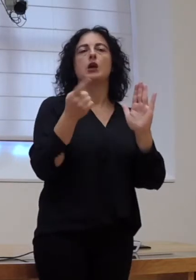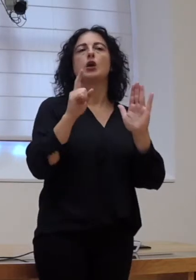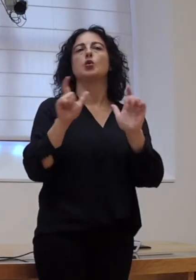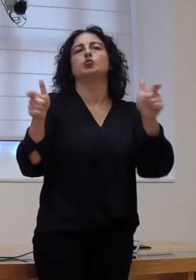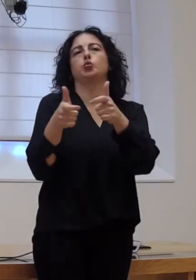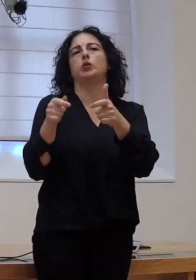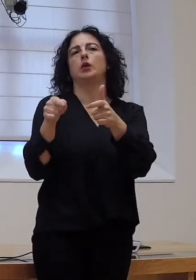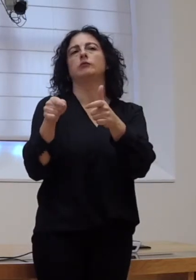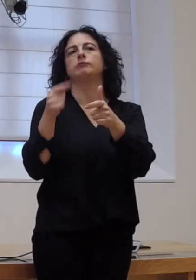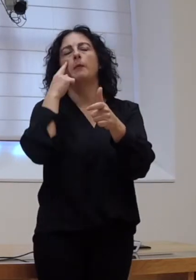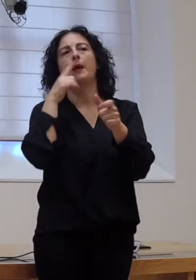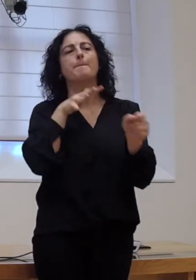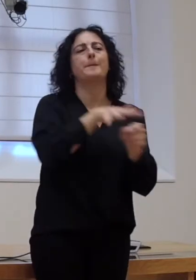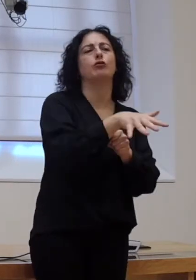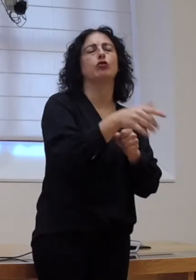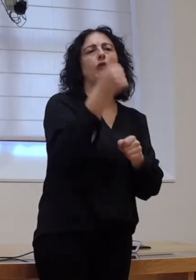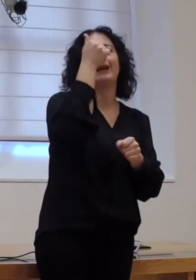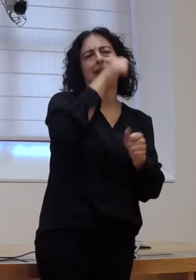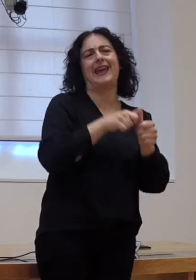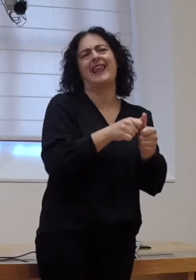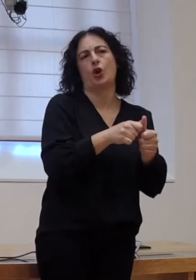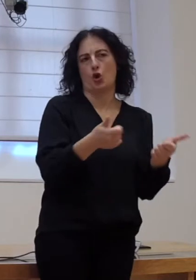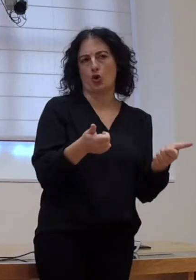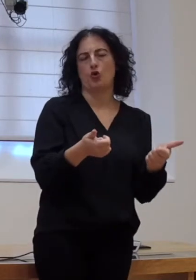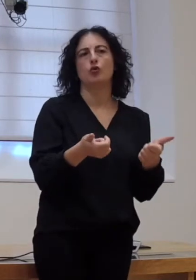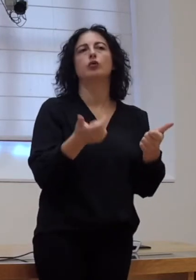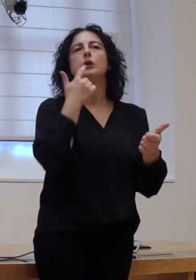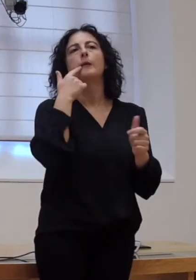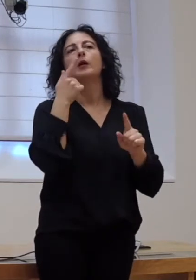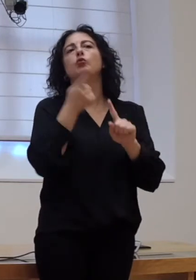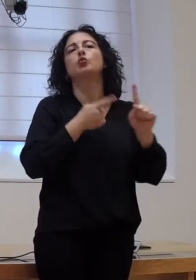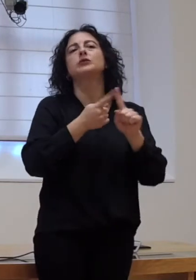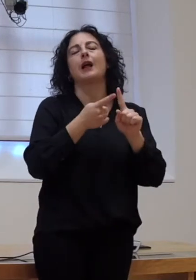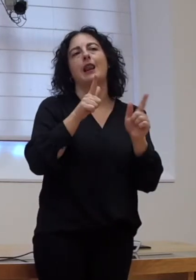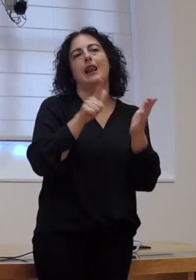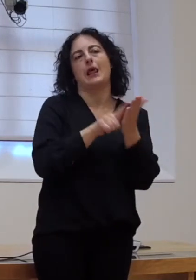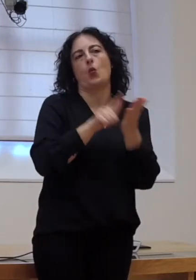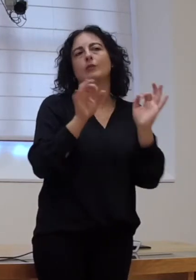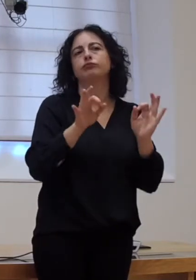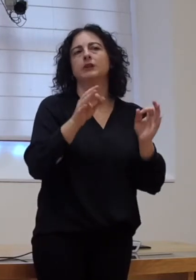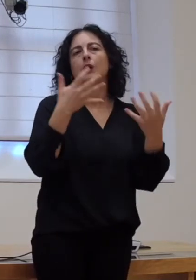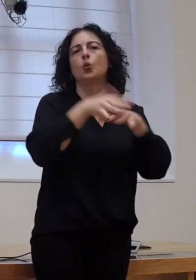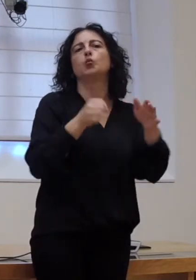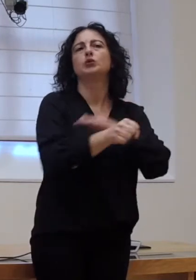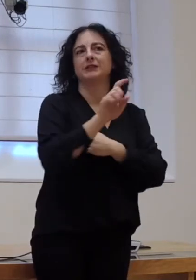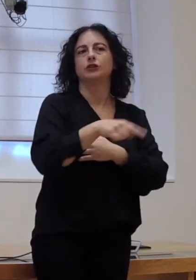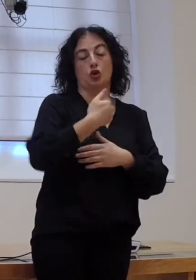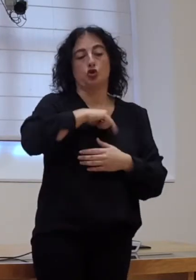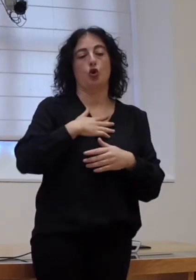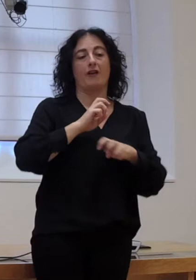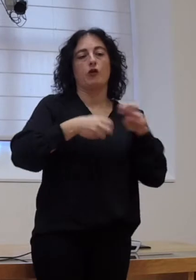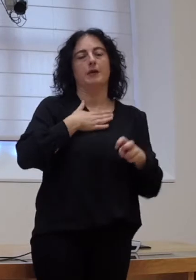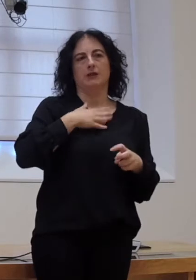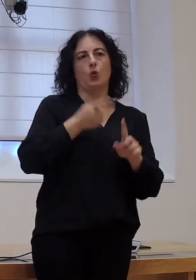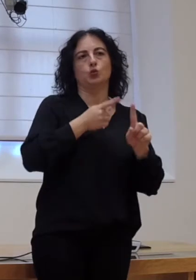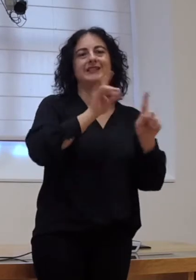sobre impacto de xénero e unha das cousas que avalia é se utilizamos unha linguaxe inclusiva que nos na nosa reforma se a utilizamos pero é